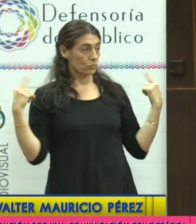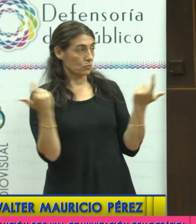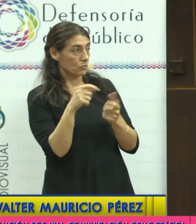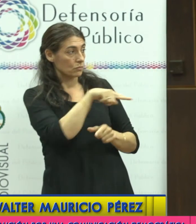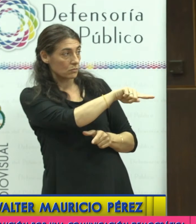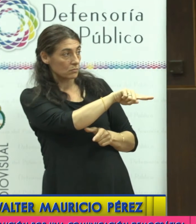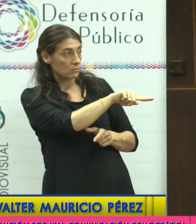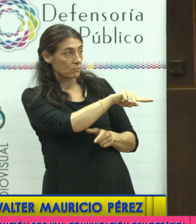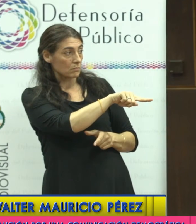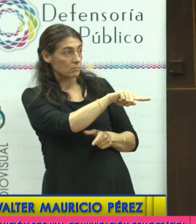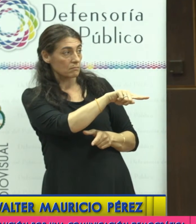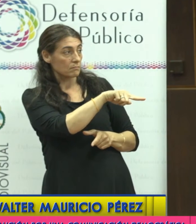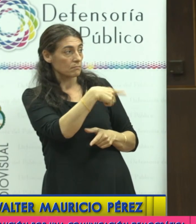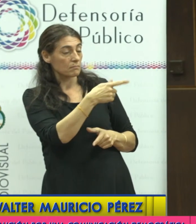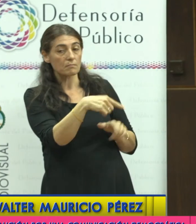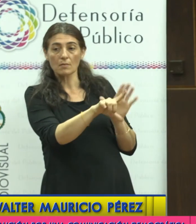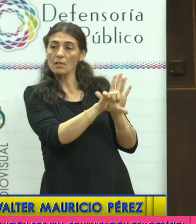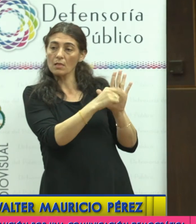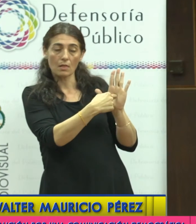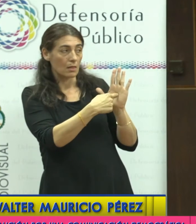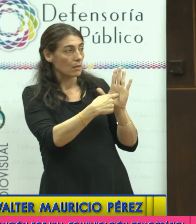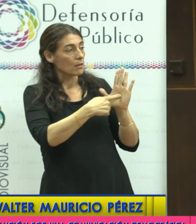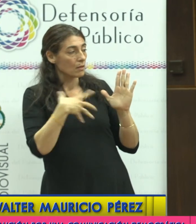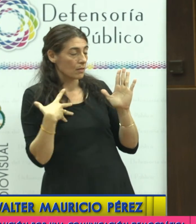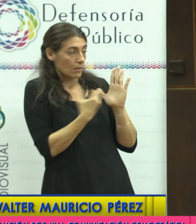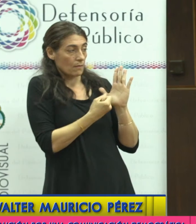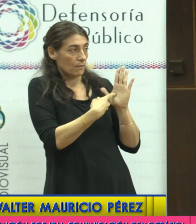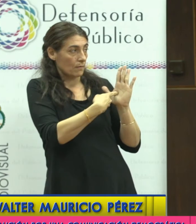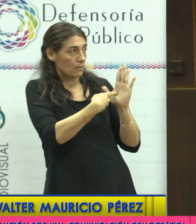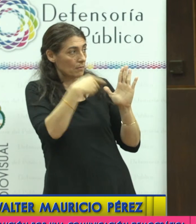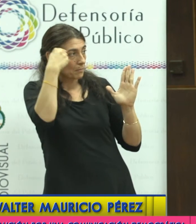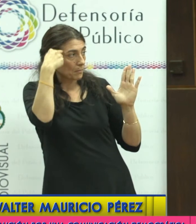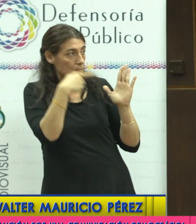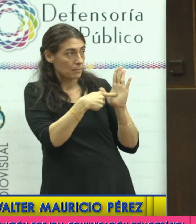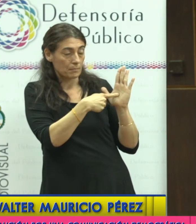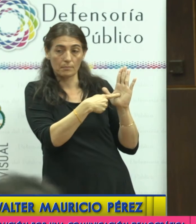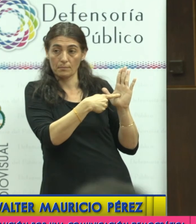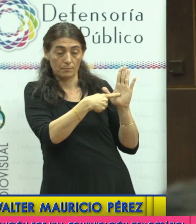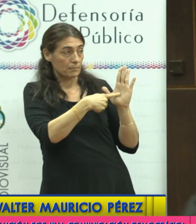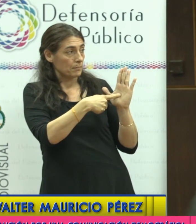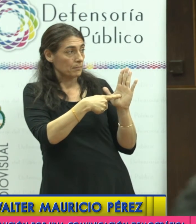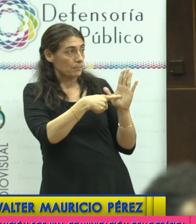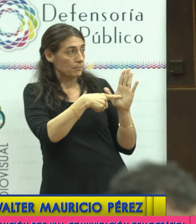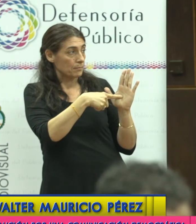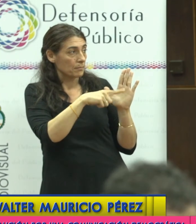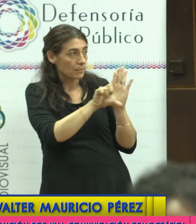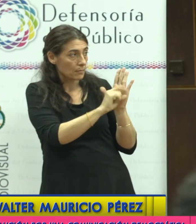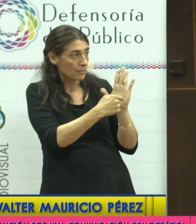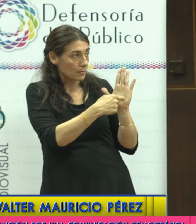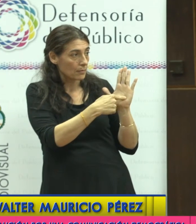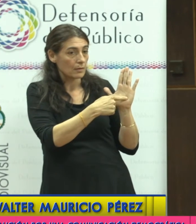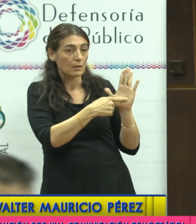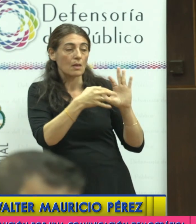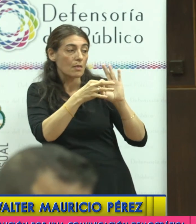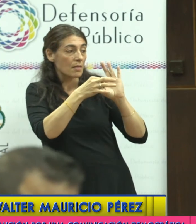simplemente creemos que la defensa de la ley de educación, la ley de servicios de comunicación audiovisual es nada más y nada menos que la defensa de la